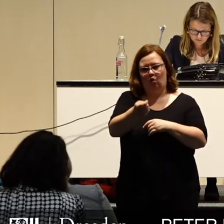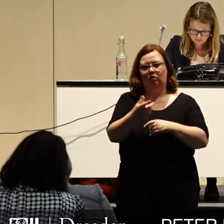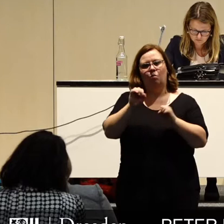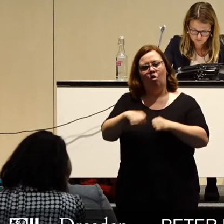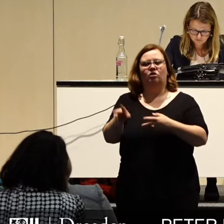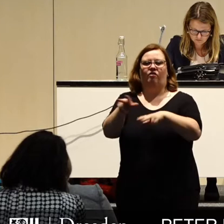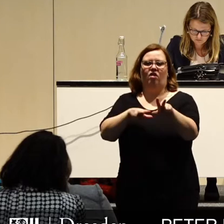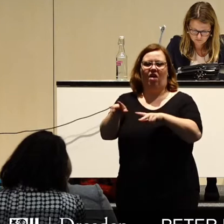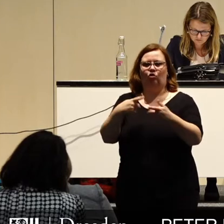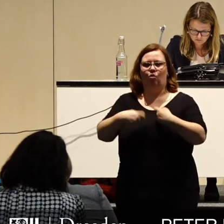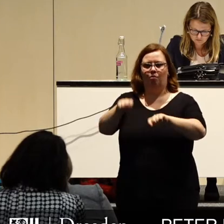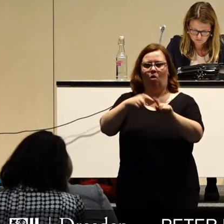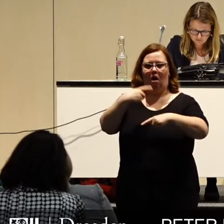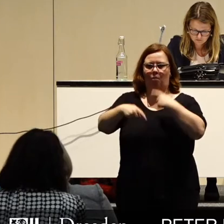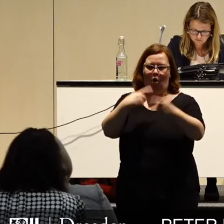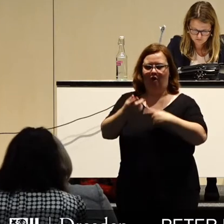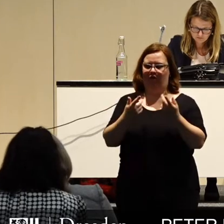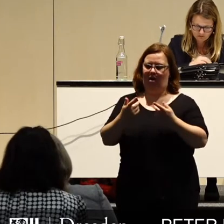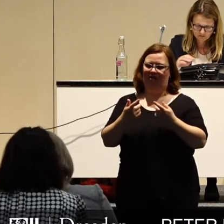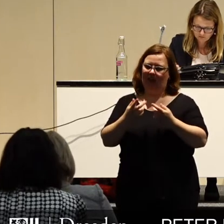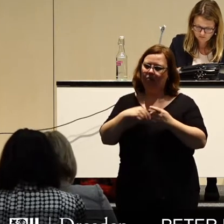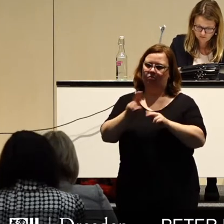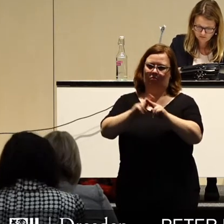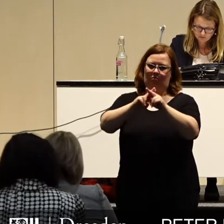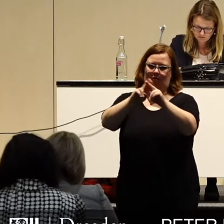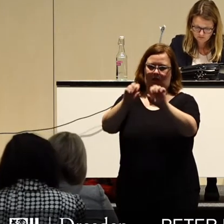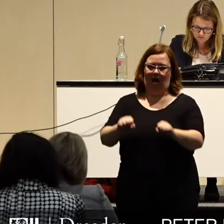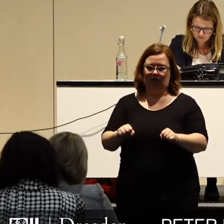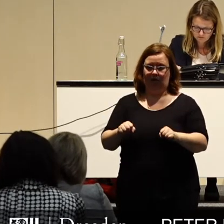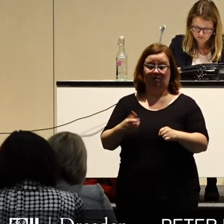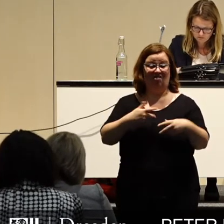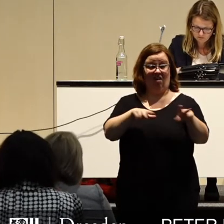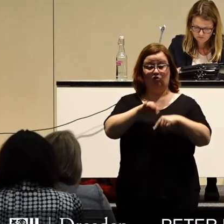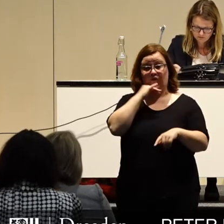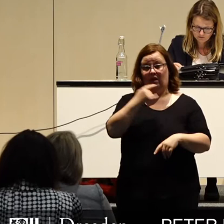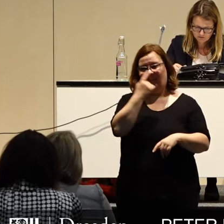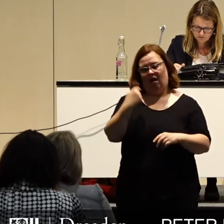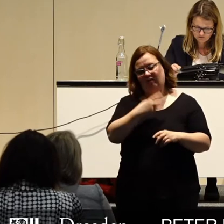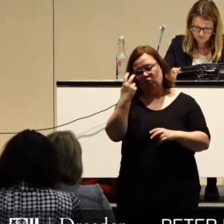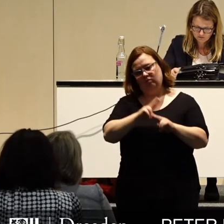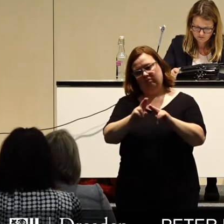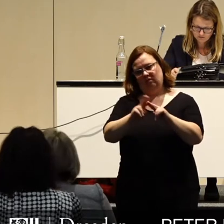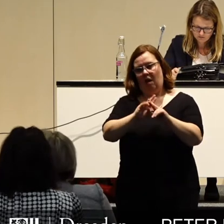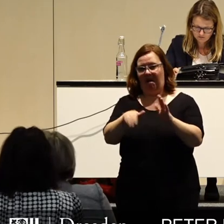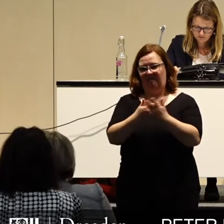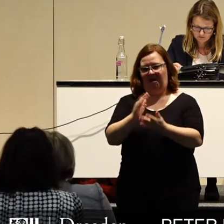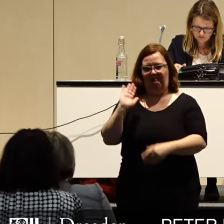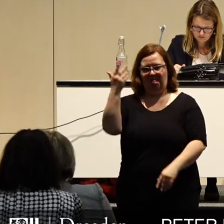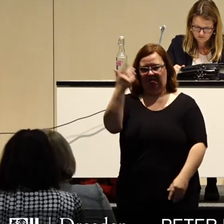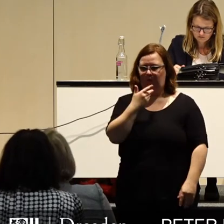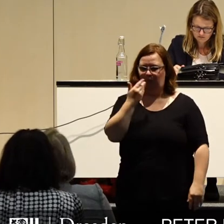Verwaltungs und Bauabläufe vermeiden. Die Verwaltung doktort daran schon seit einigen Jahren, wie wir sehen, mit sehr mäßigem Erfolg.